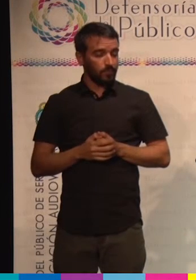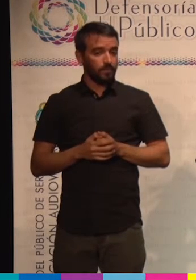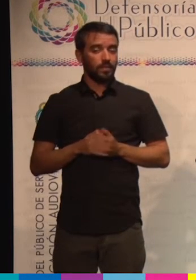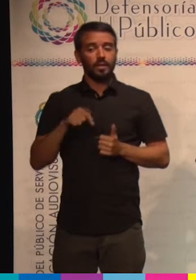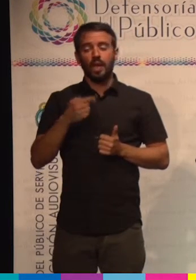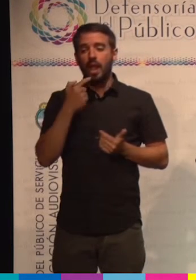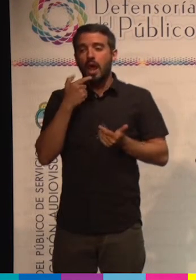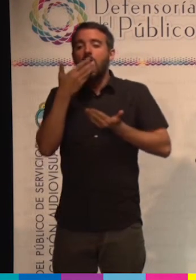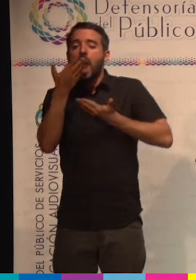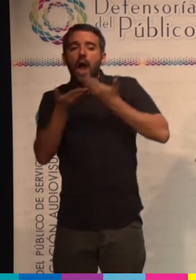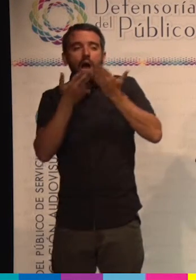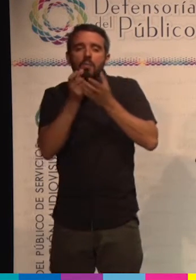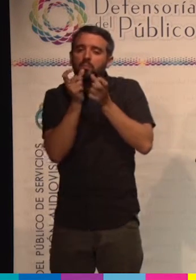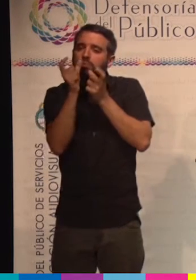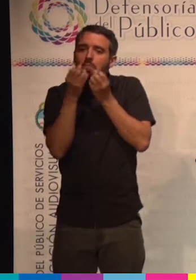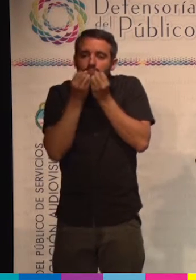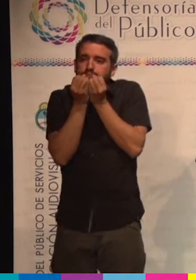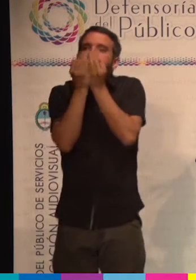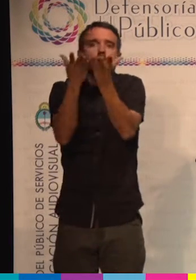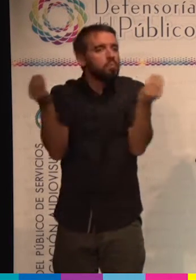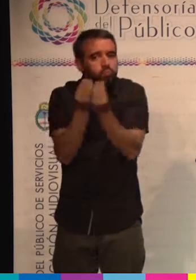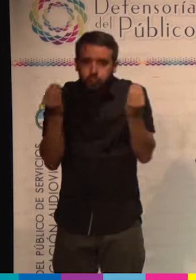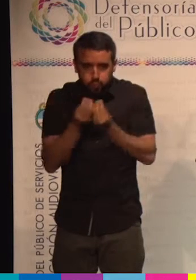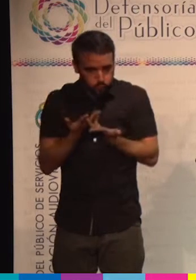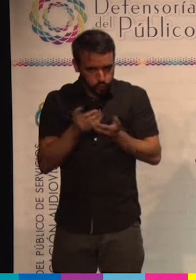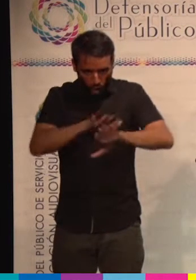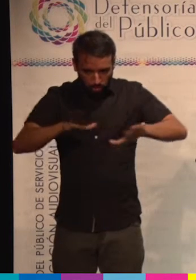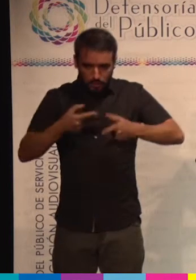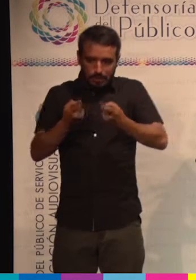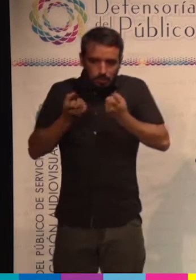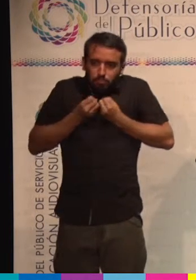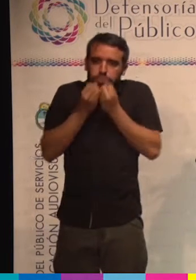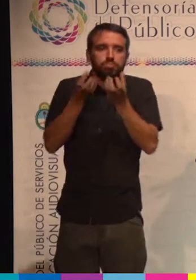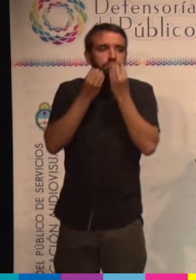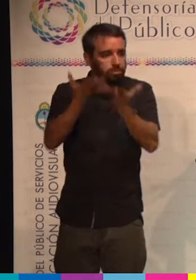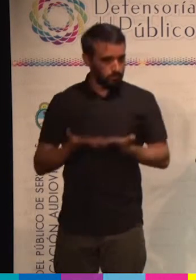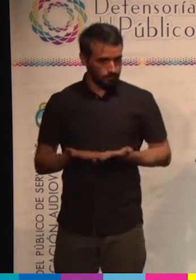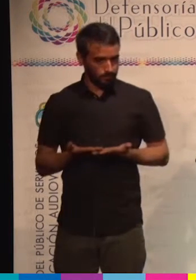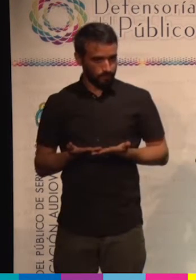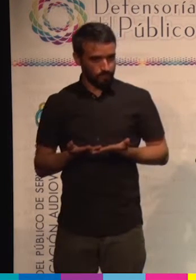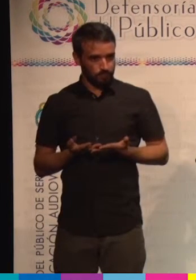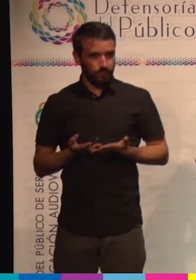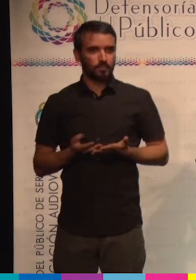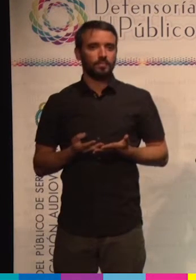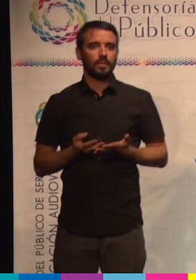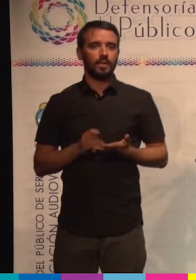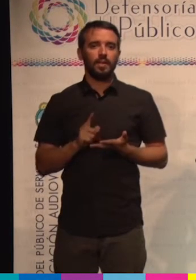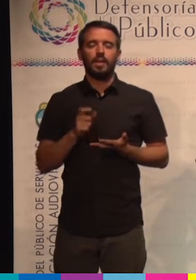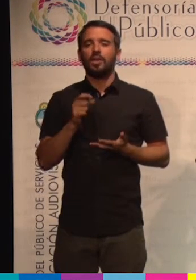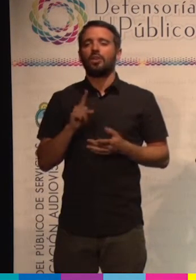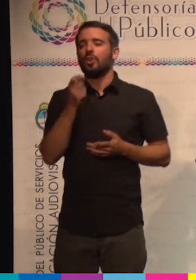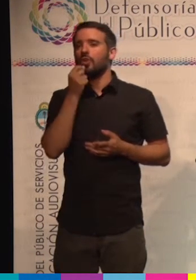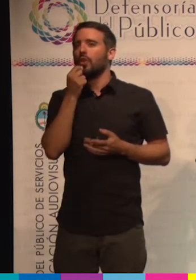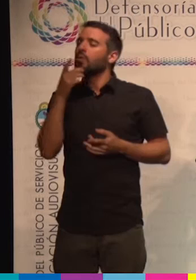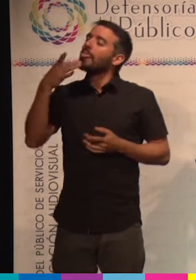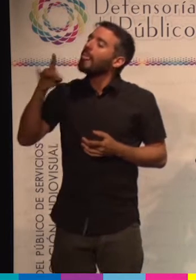brota a borbotones, digamos. Y brota bien en el sentido que los pibes saben que no espero a que ellos digan lo que esperamos que